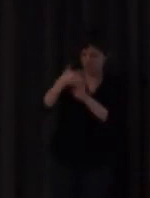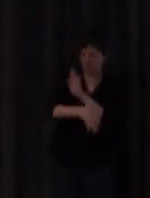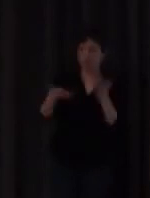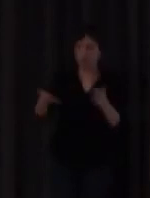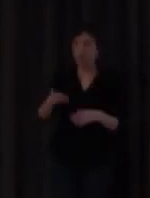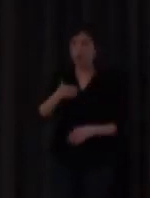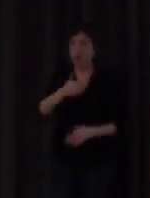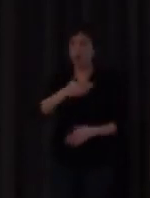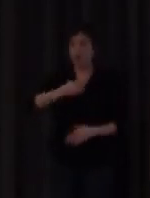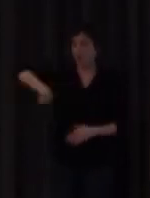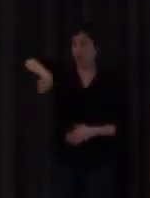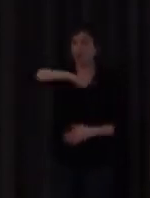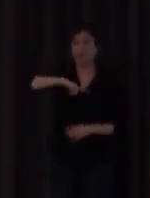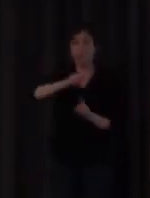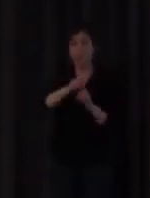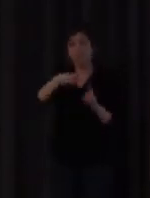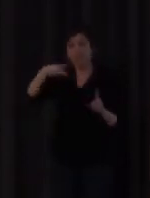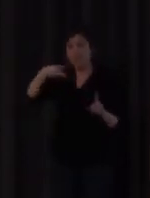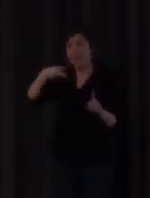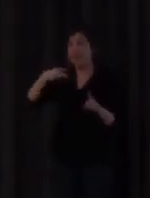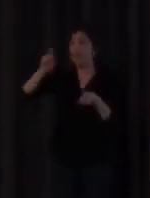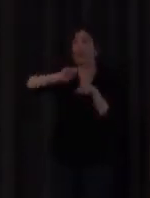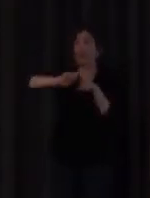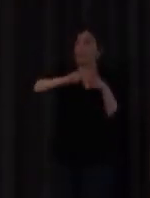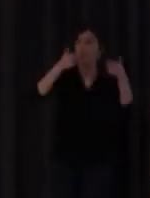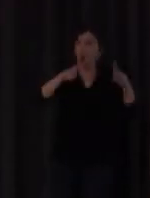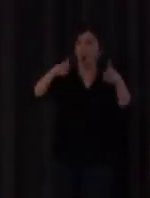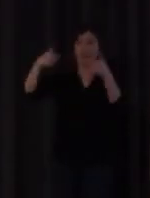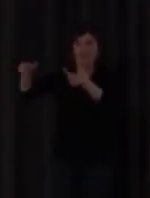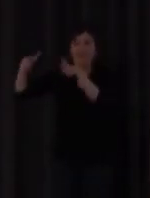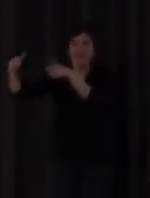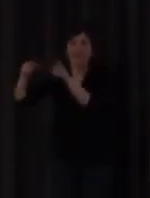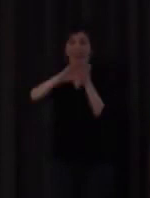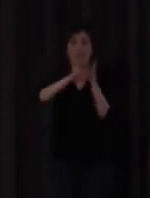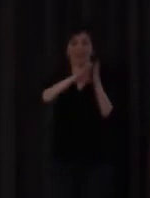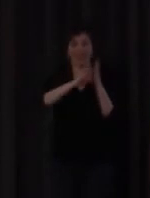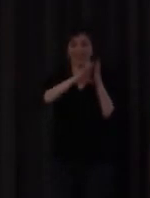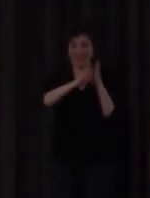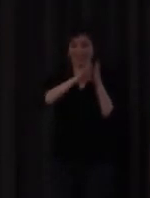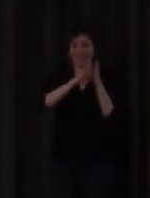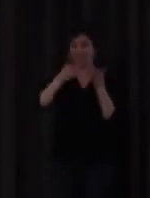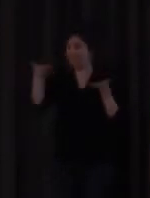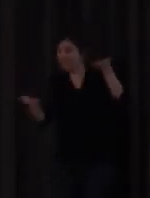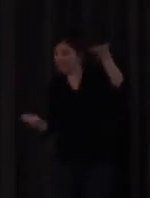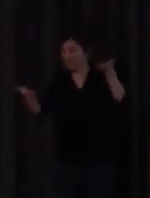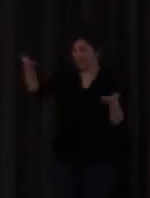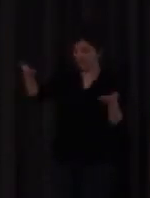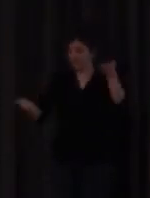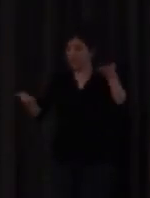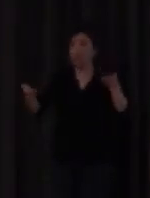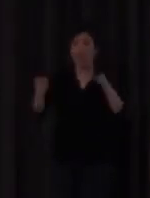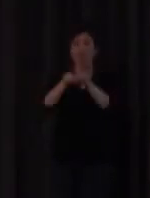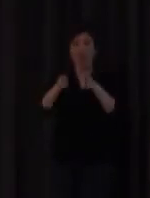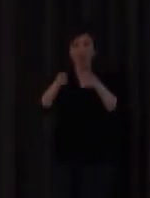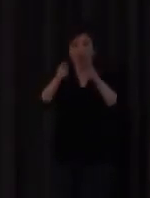nosotros adoptamos una perspectiva tipológica una perspectiva de contraste el decir bueno esto el hacerles ver